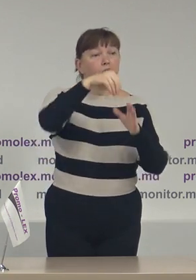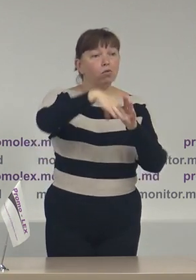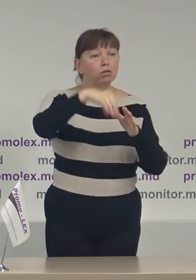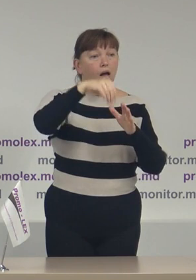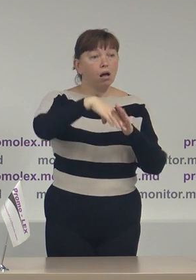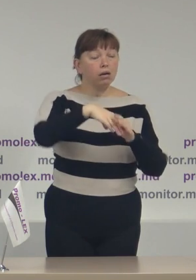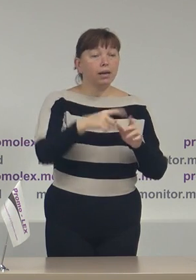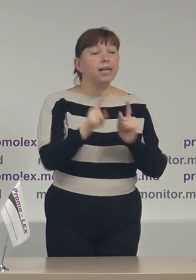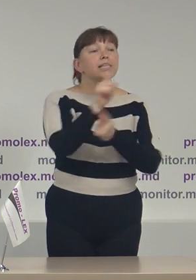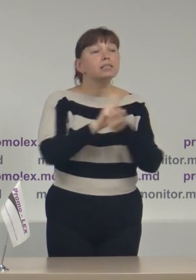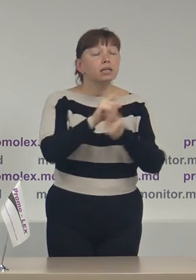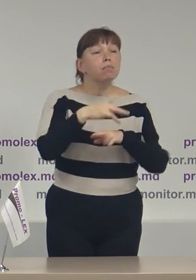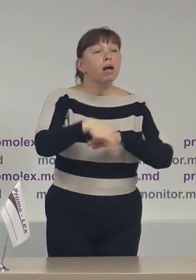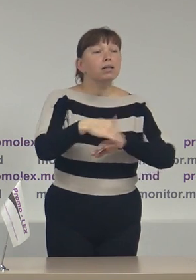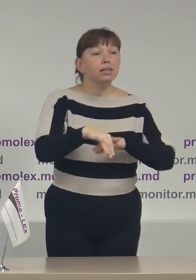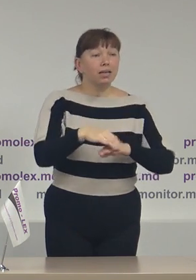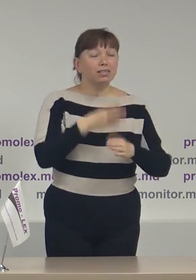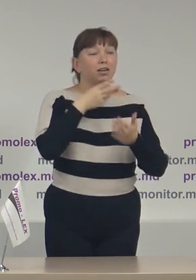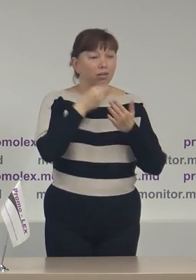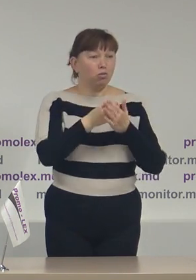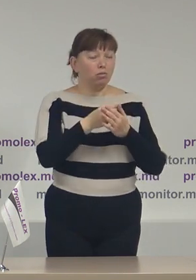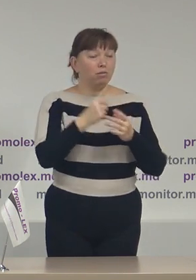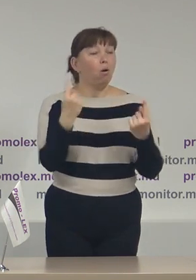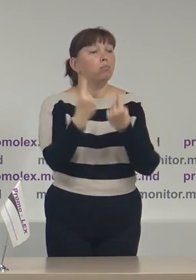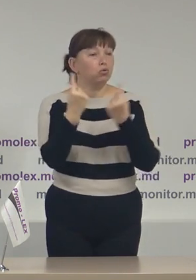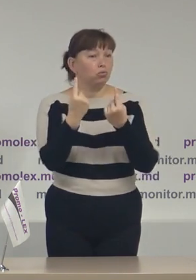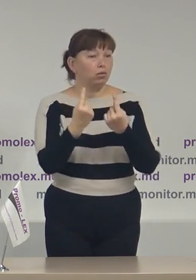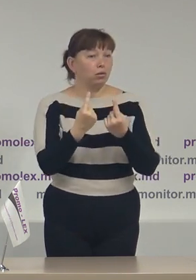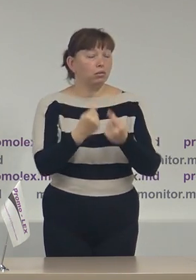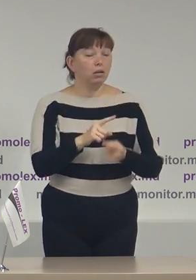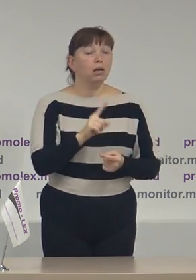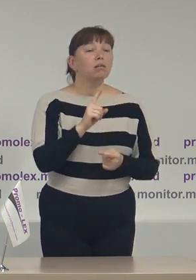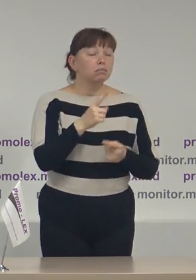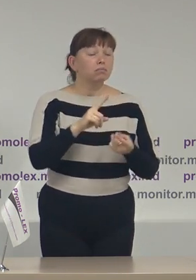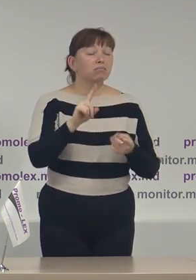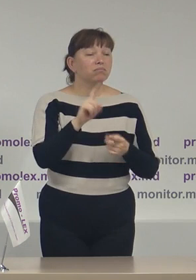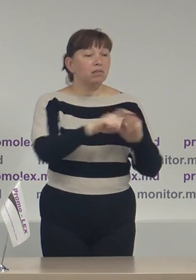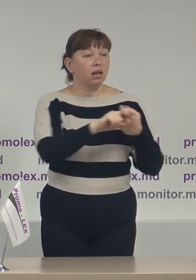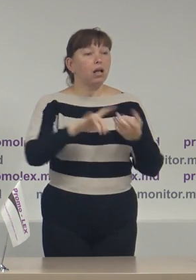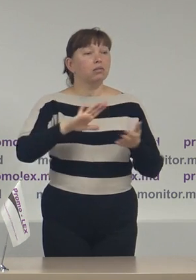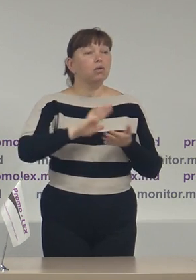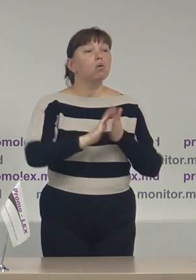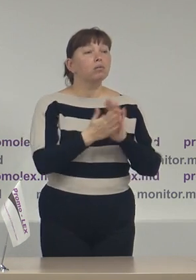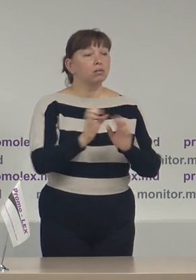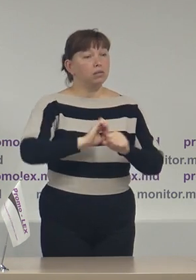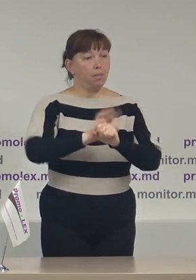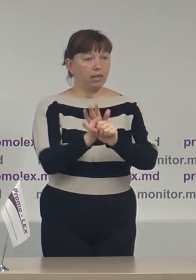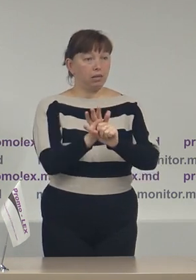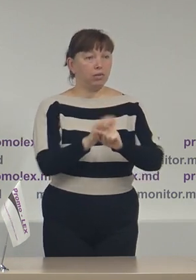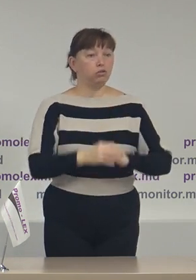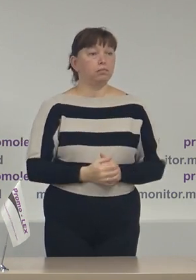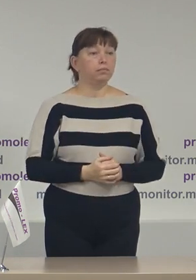își schimbă adresele lor obișnuite anume din condiții pandemice.